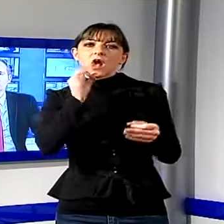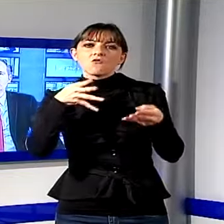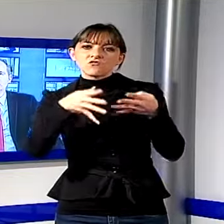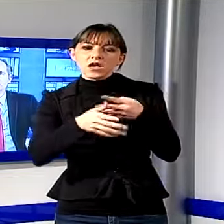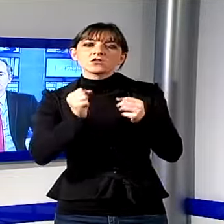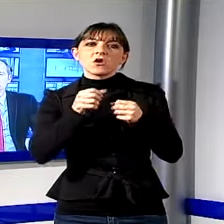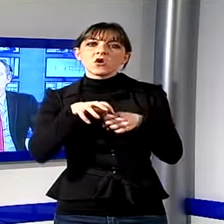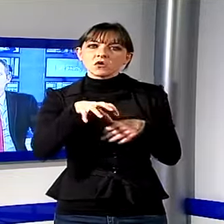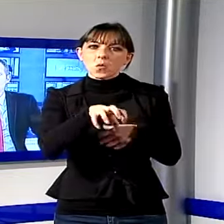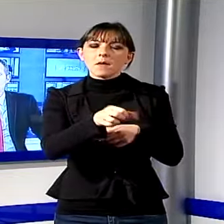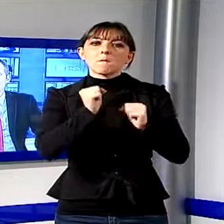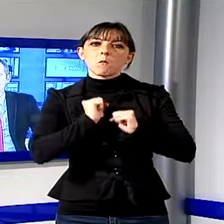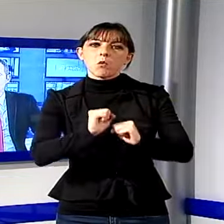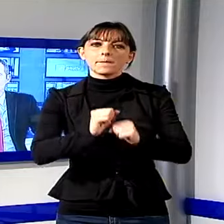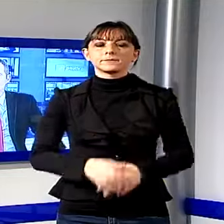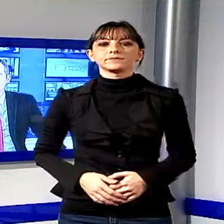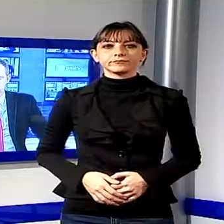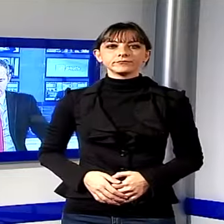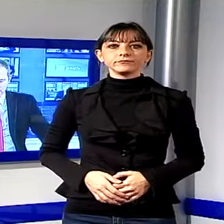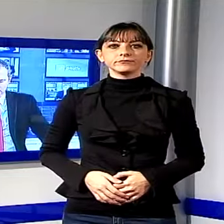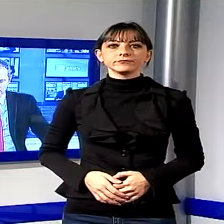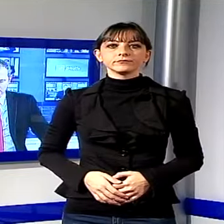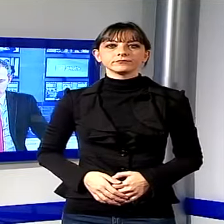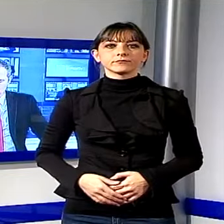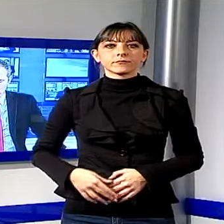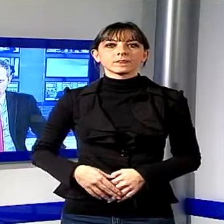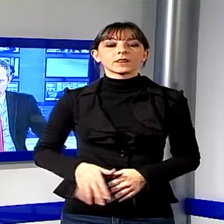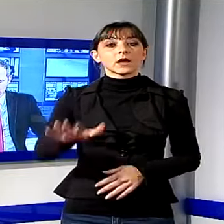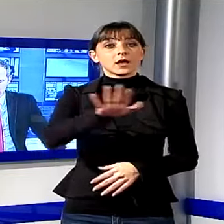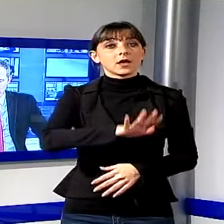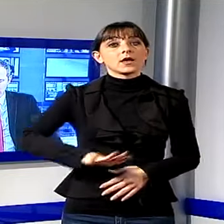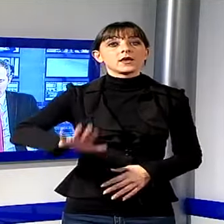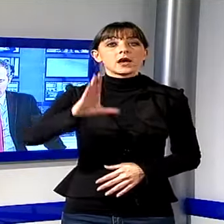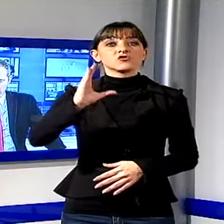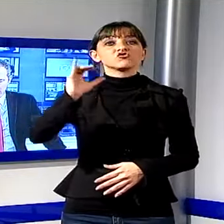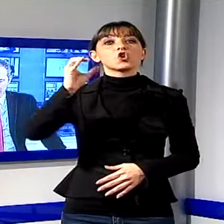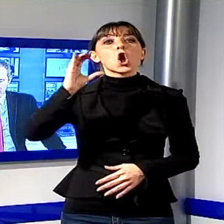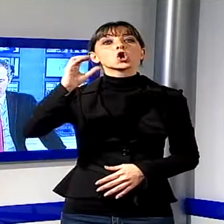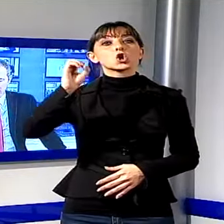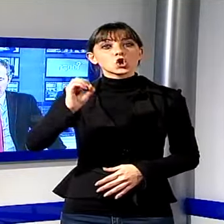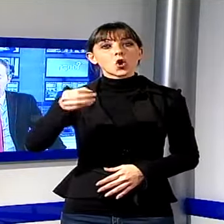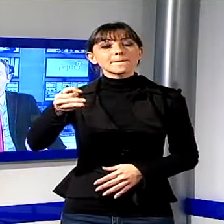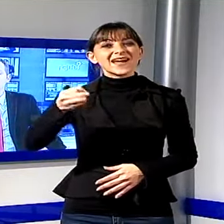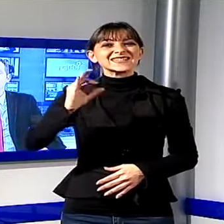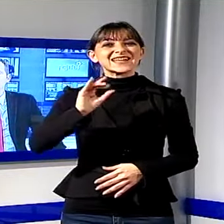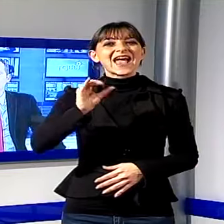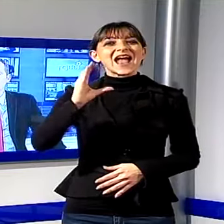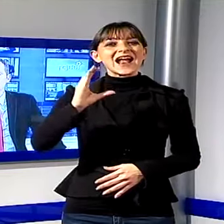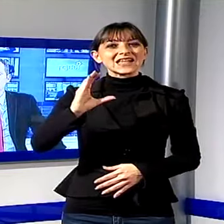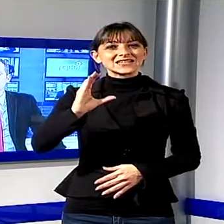E' stata rievocata nella tenuta del ciocco a Castelvecchio Pascoli la battaglia che si consumò tra le